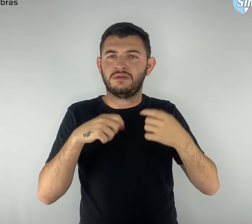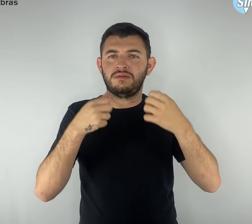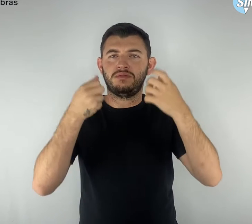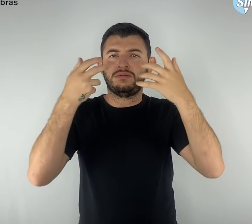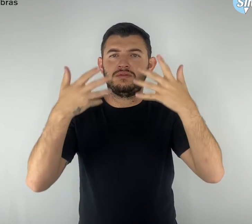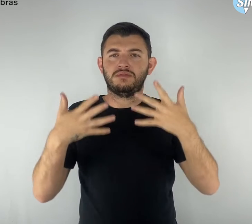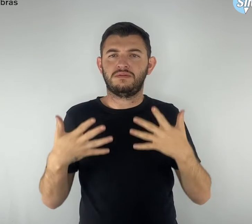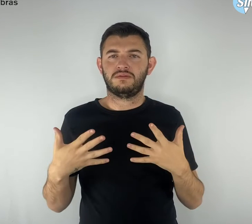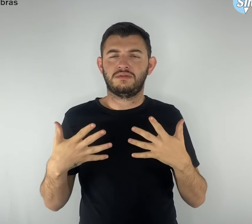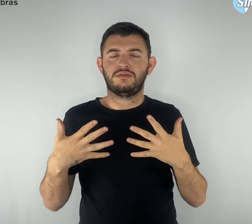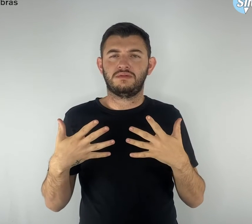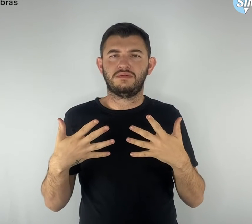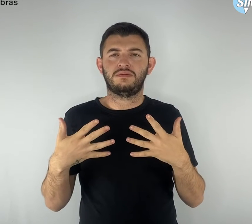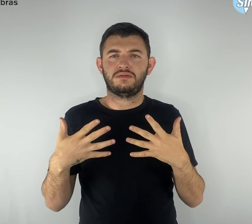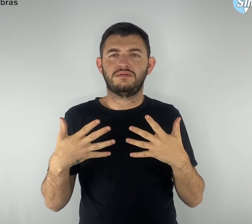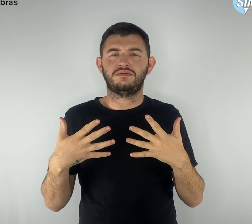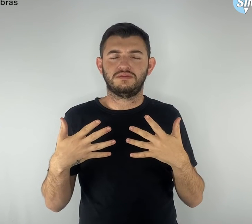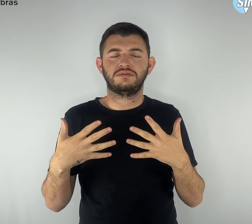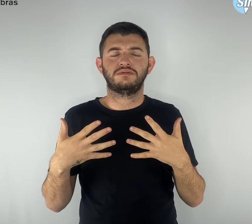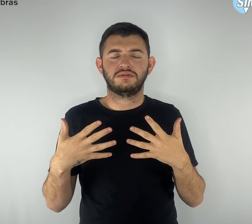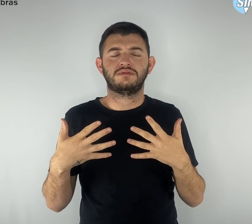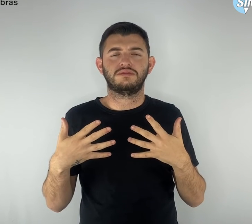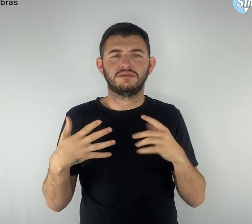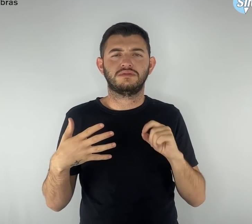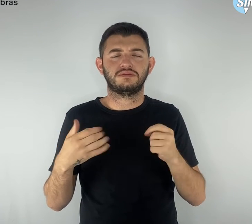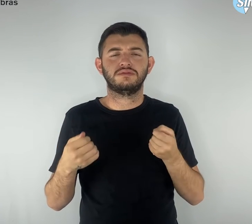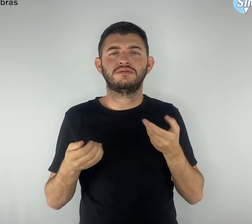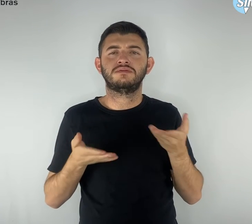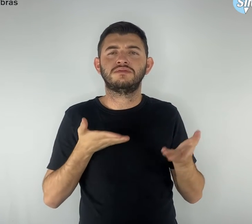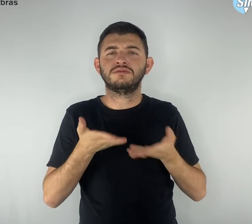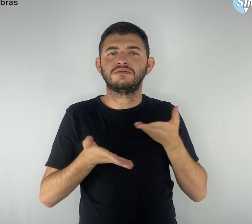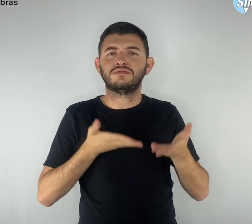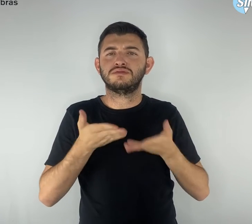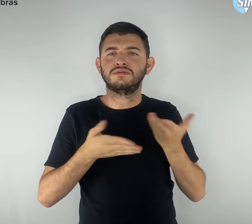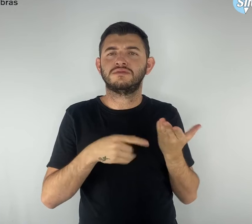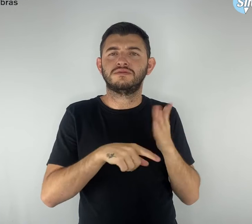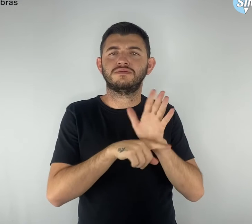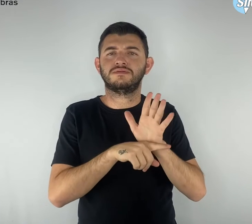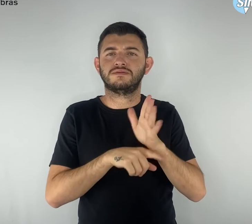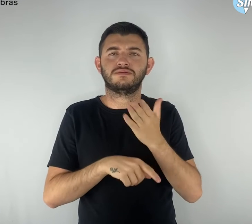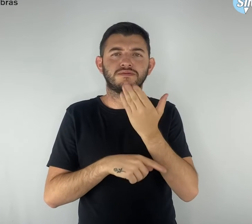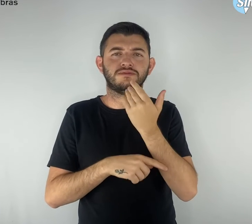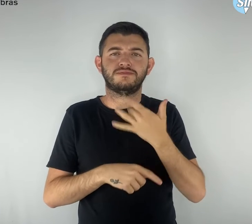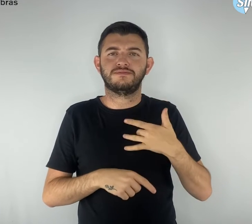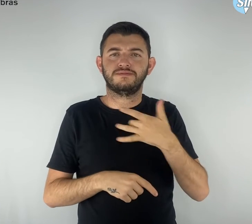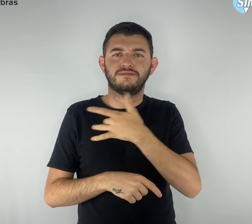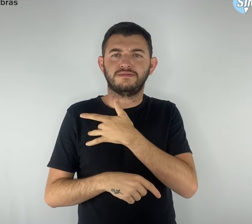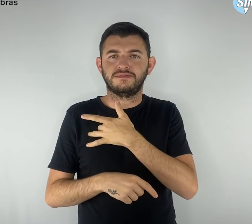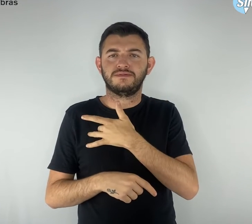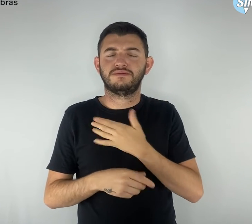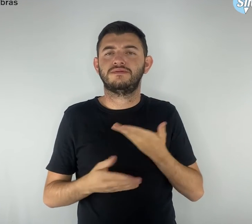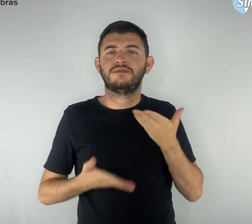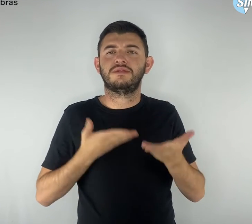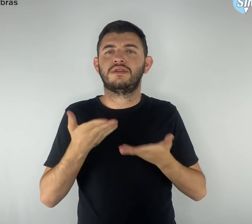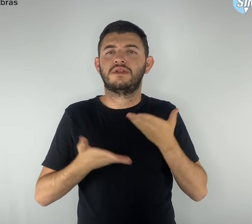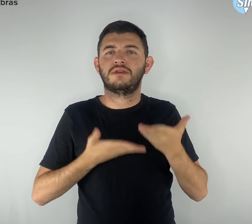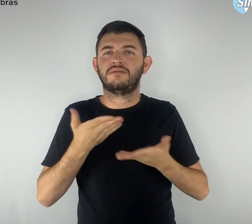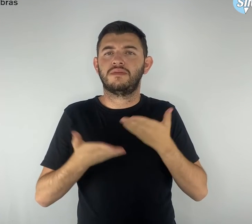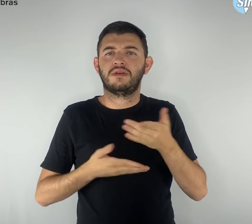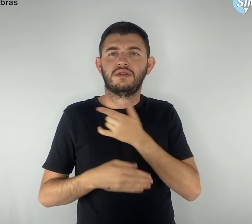agregamento desses cultivos na alimentação saudável, em terapias e etc. Nas